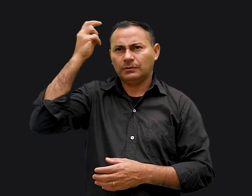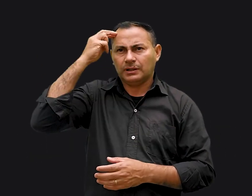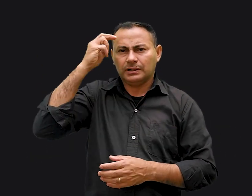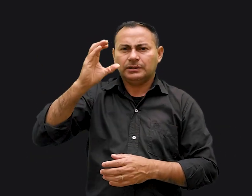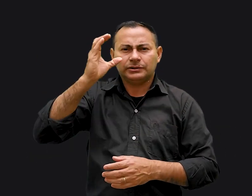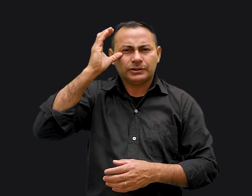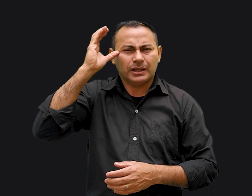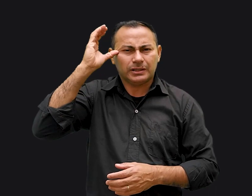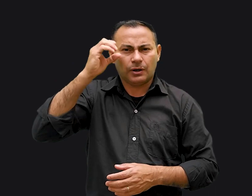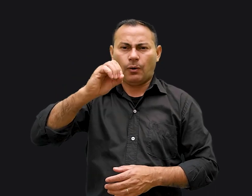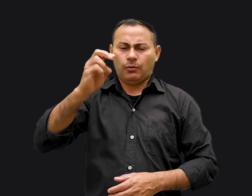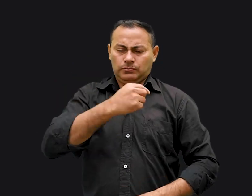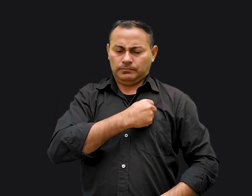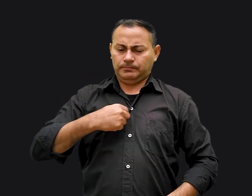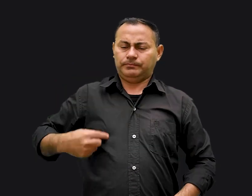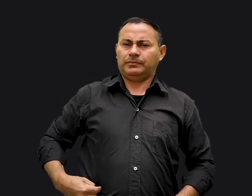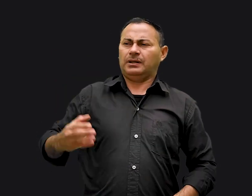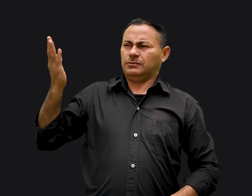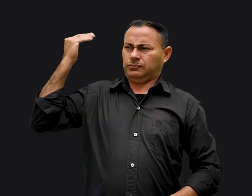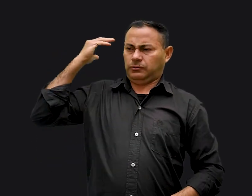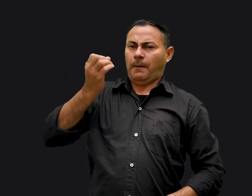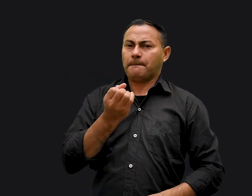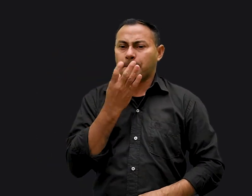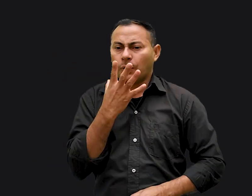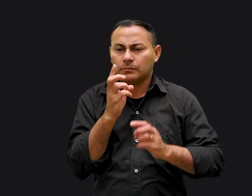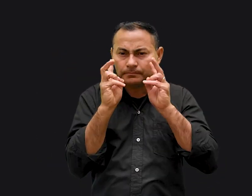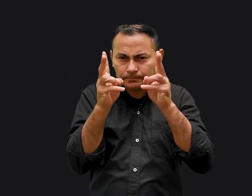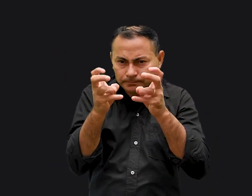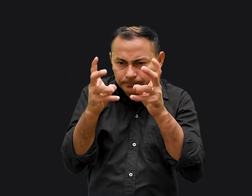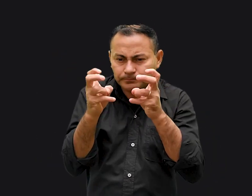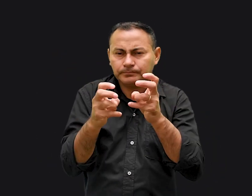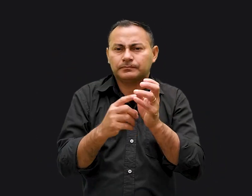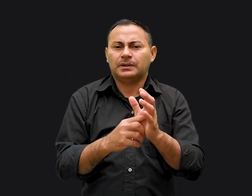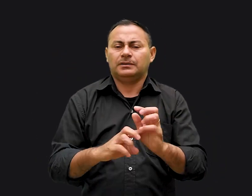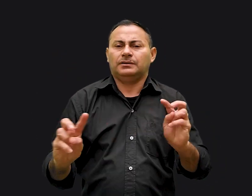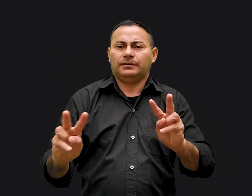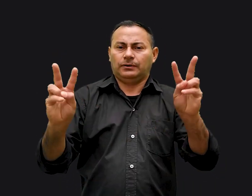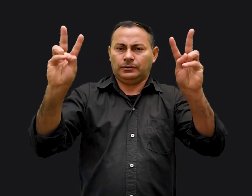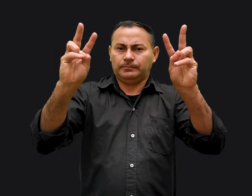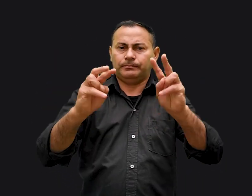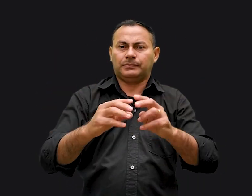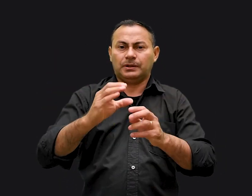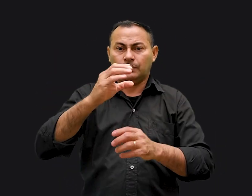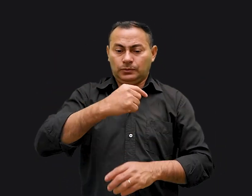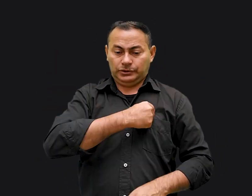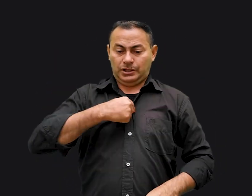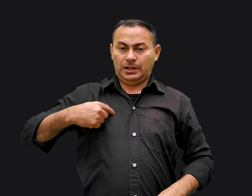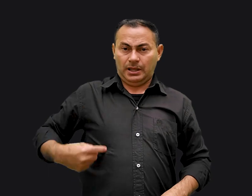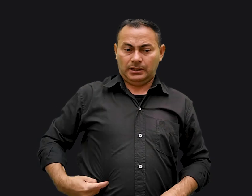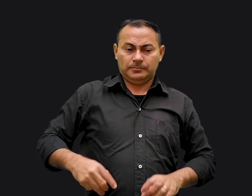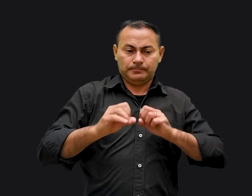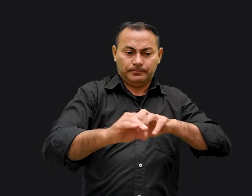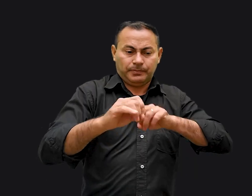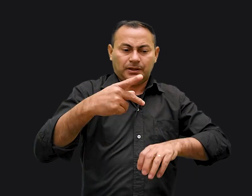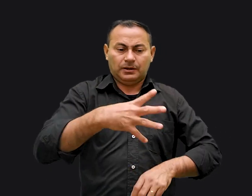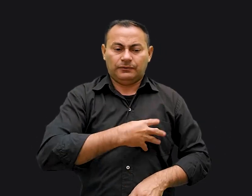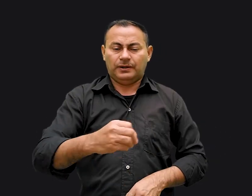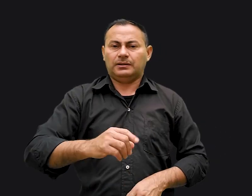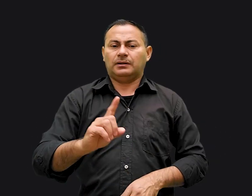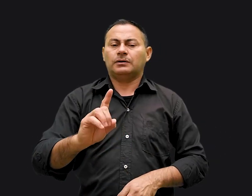chinesa, pelo menos no passado, teve grande benefício por observar esse princípio. Os chineses ensinaram seus filhos a não somente